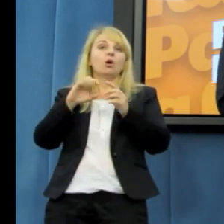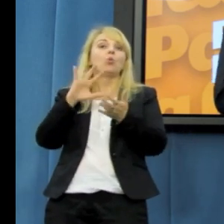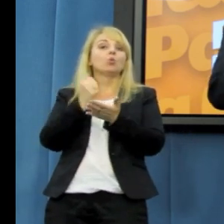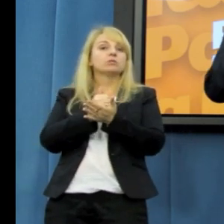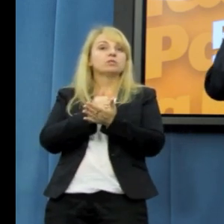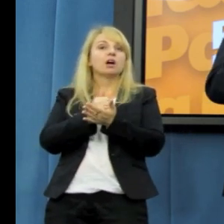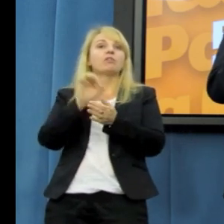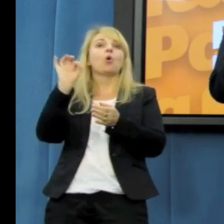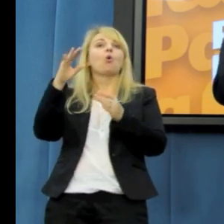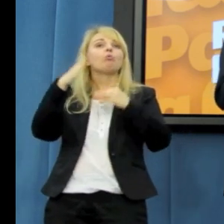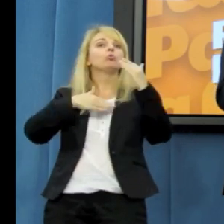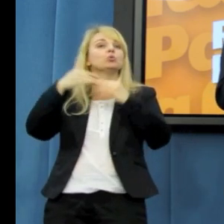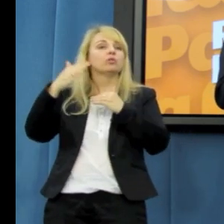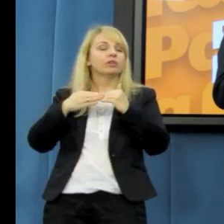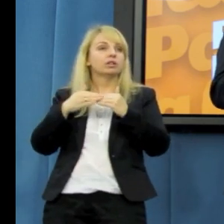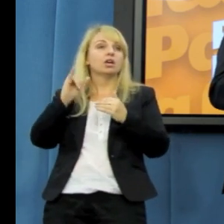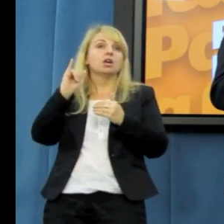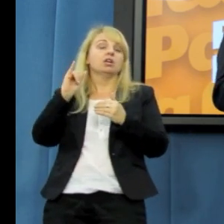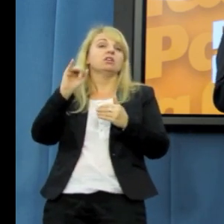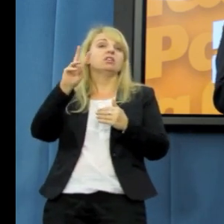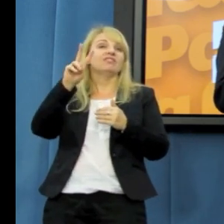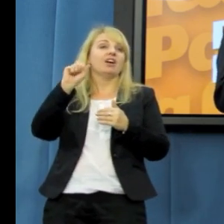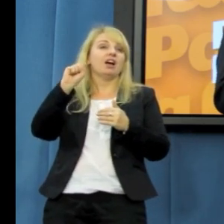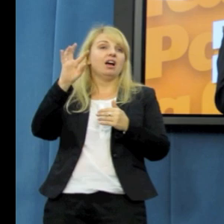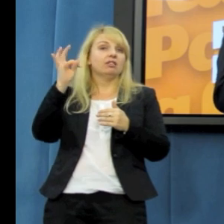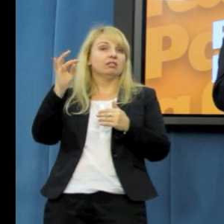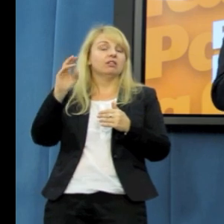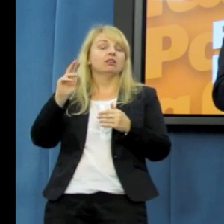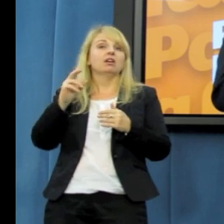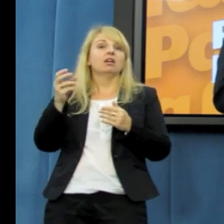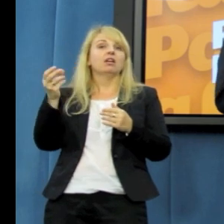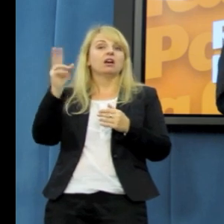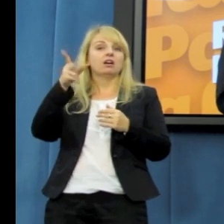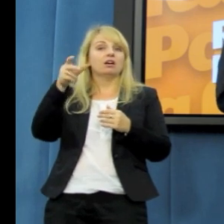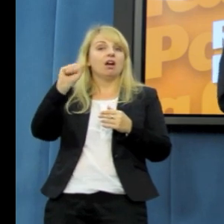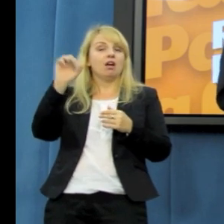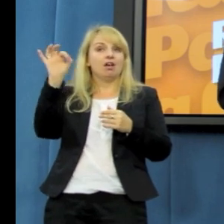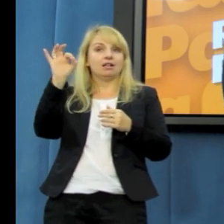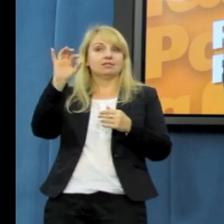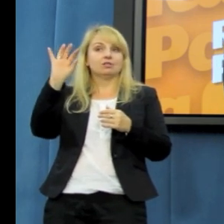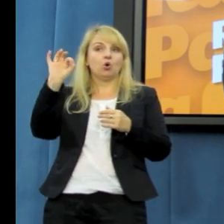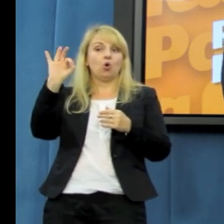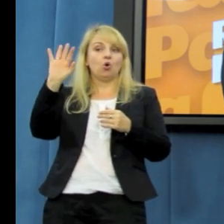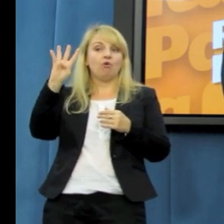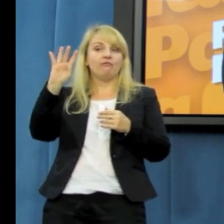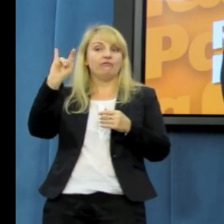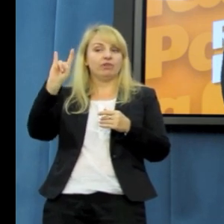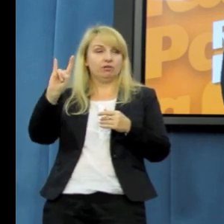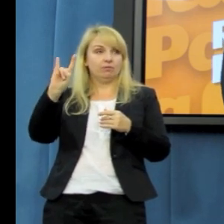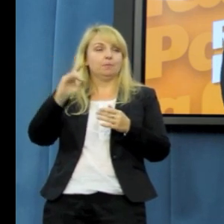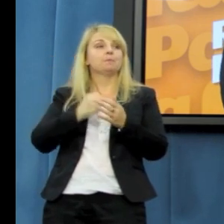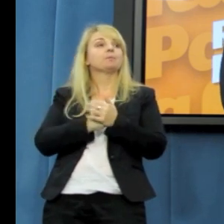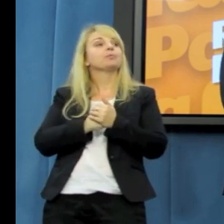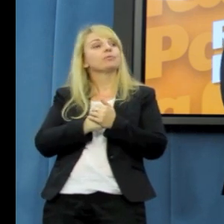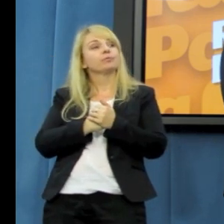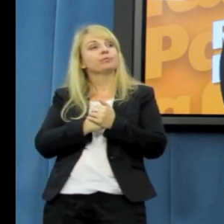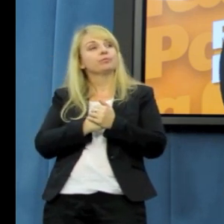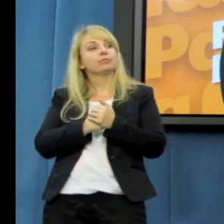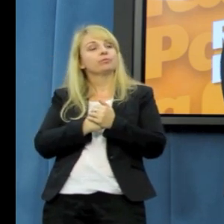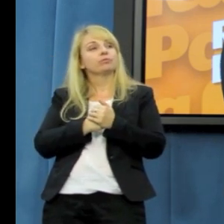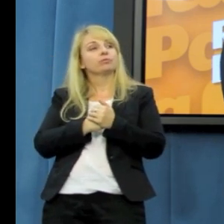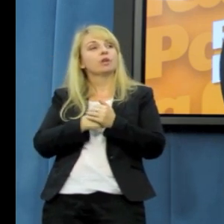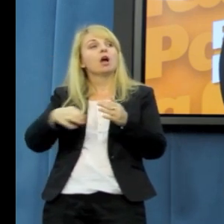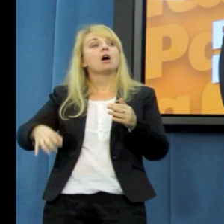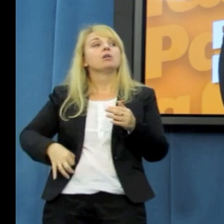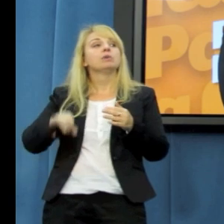budowlanej. Właśnie apropo wadu kasowego. Także my liczymy na poparcie ze strony PSL-u tego projektu, bo to się wypisuje w nich problem. Panie, myślę, z tego, co myślę,